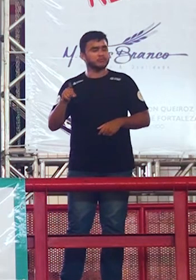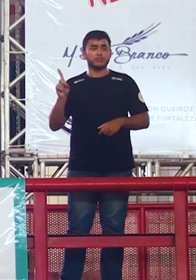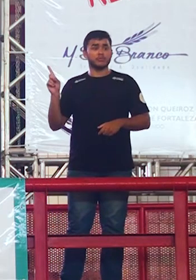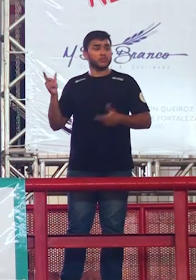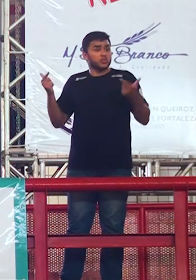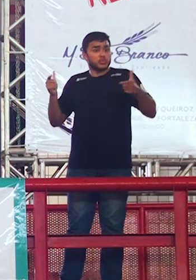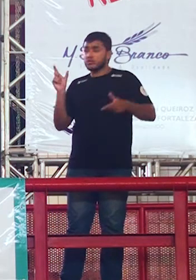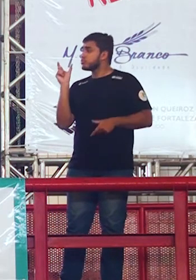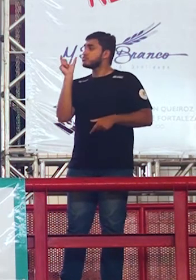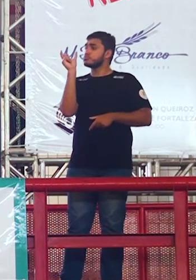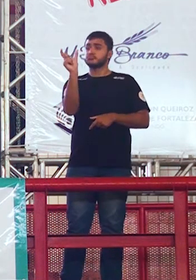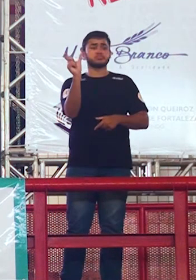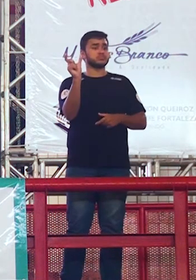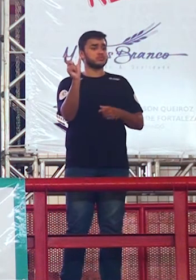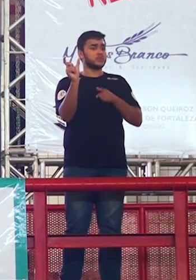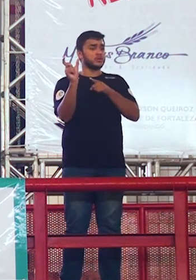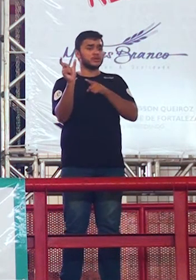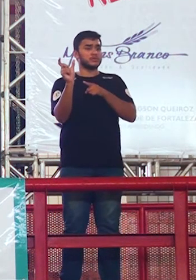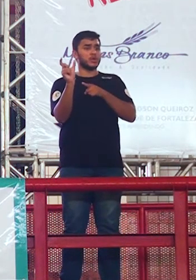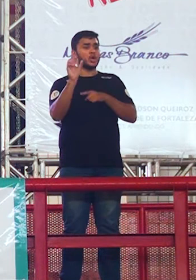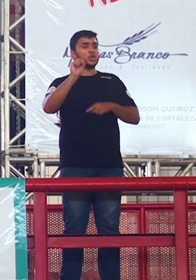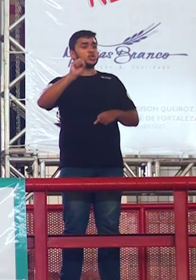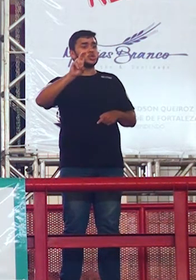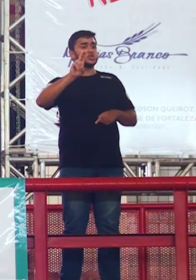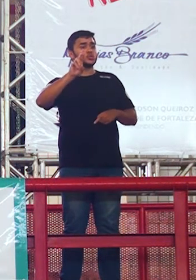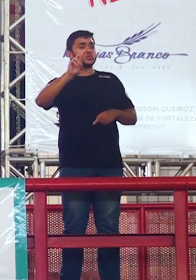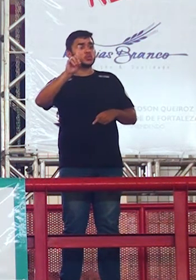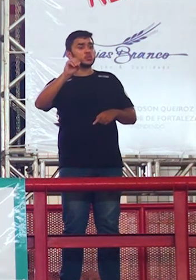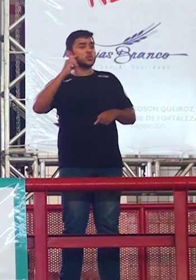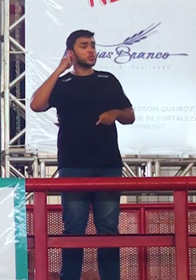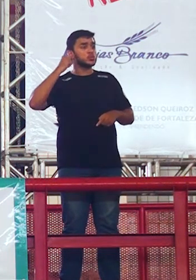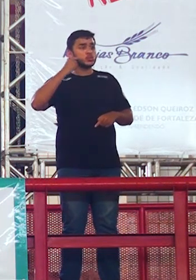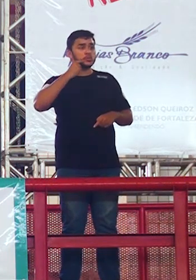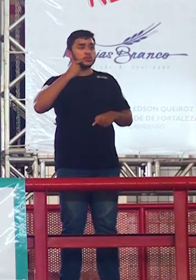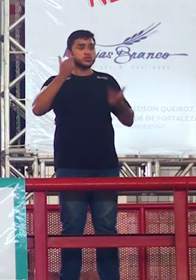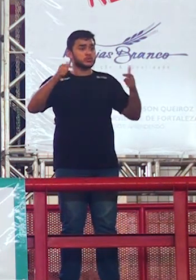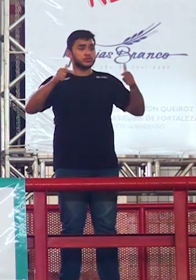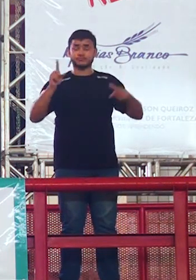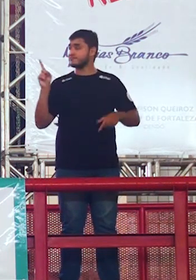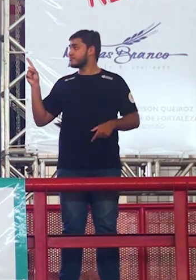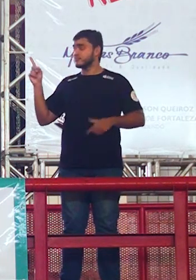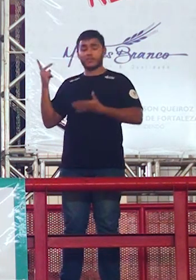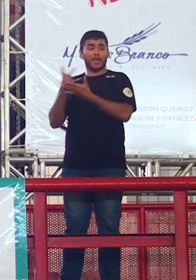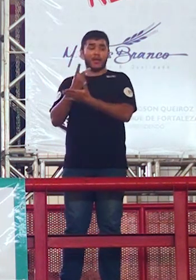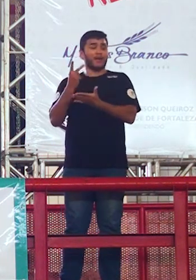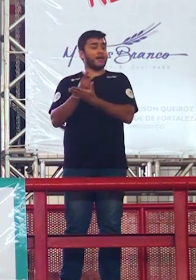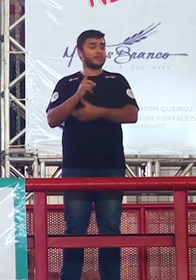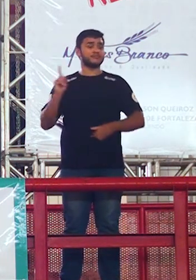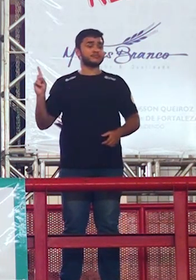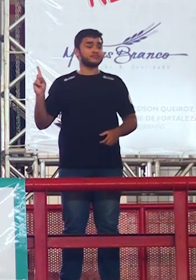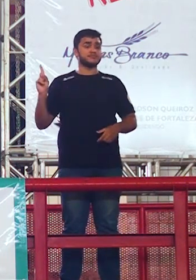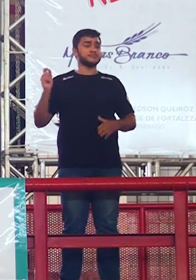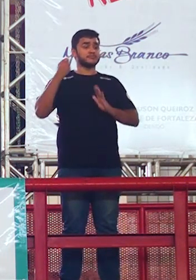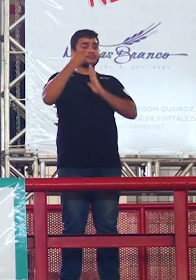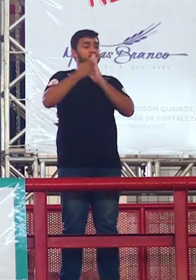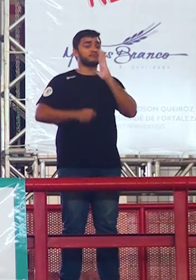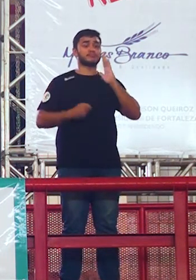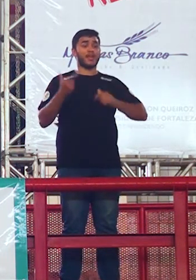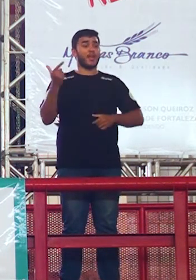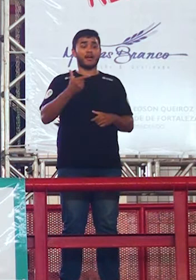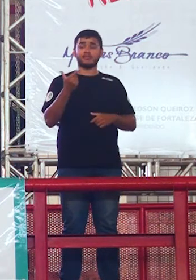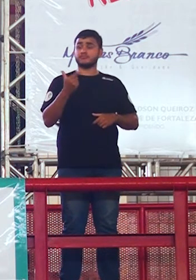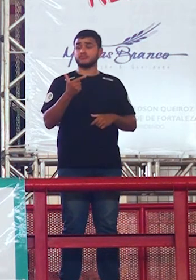continua com o deficiente galera game over o se faz no último